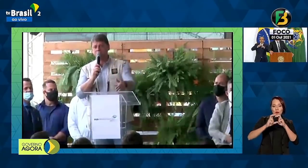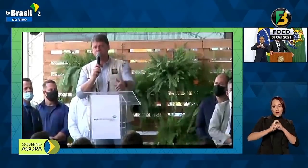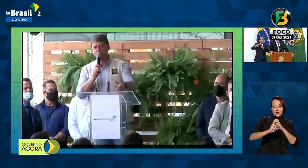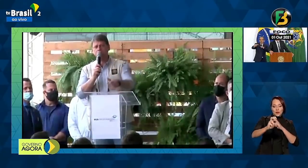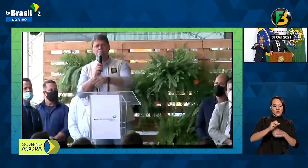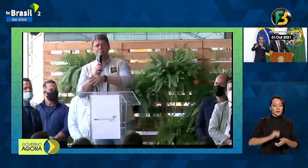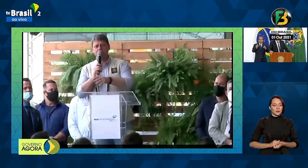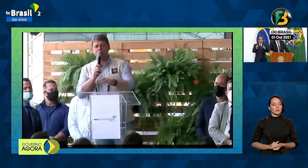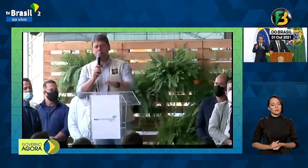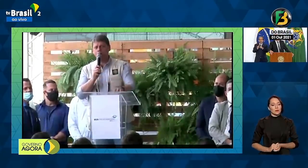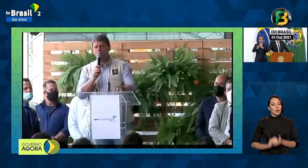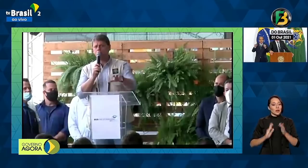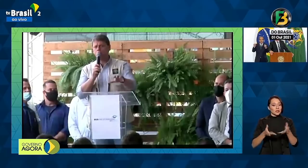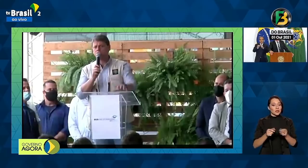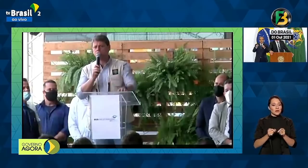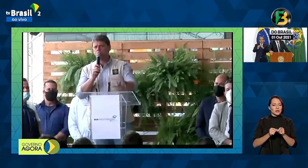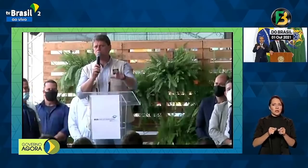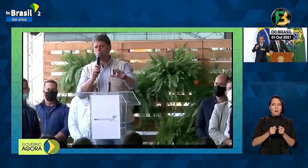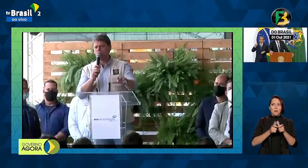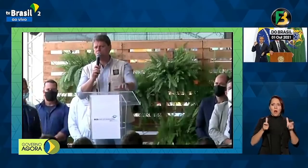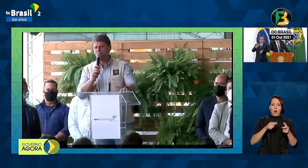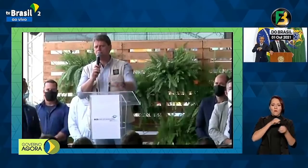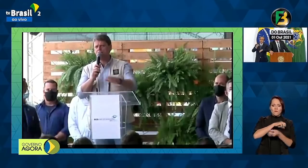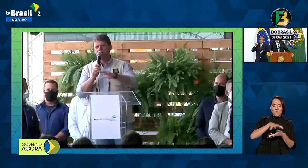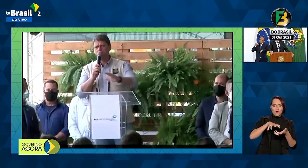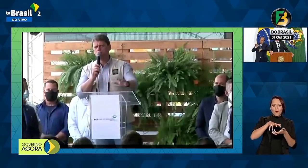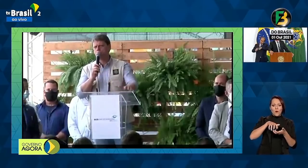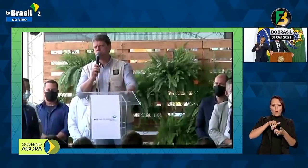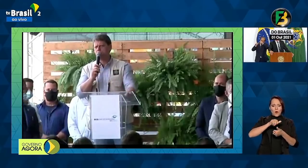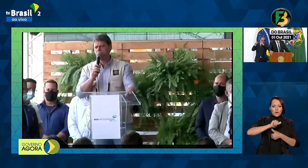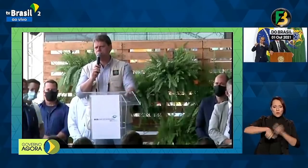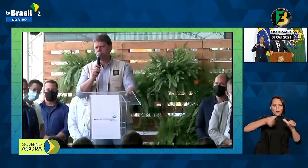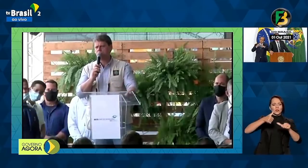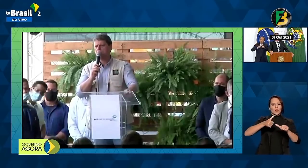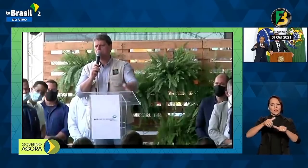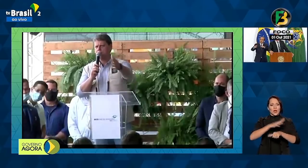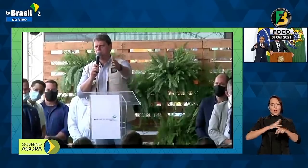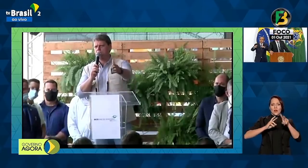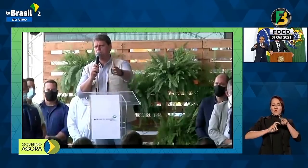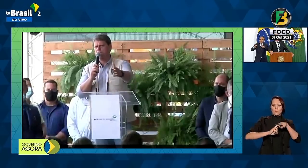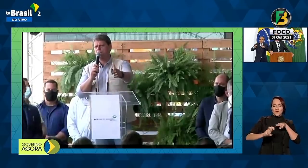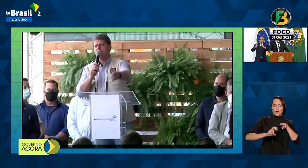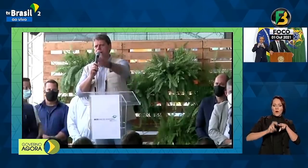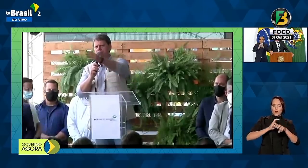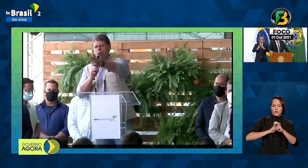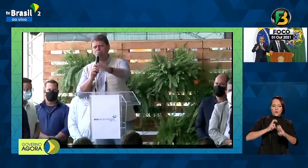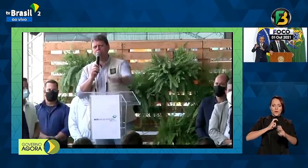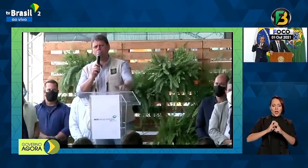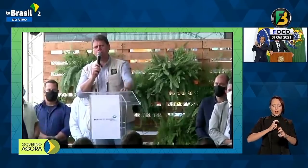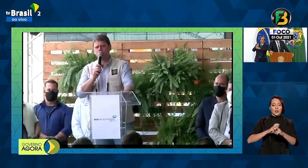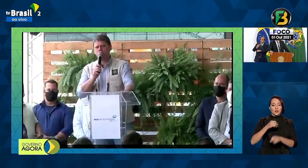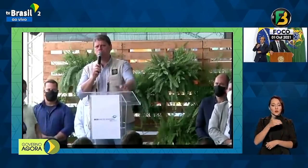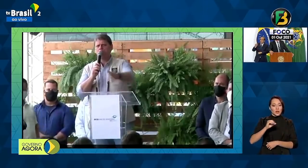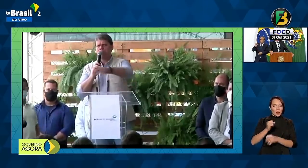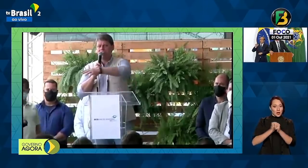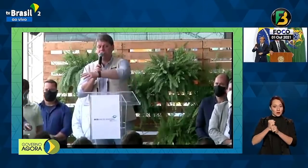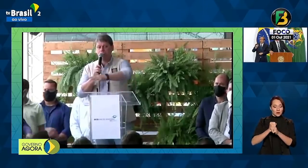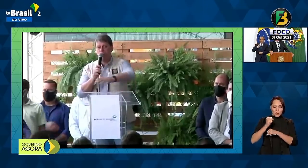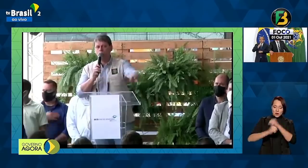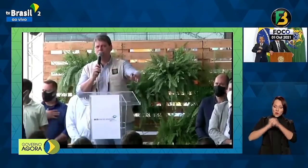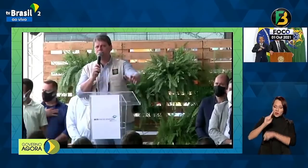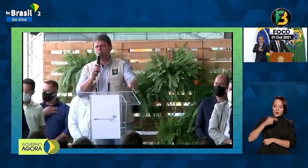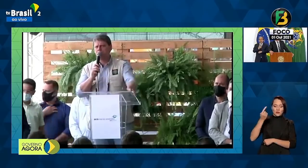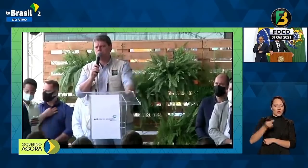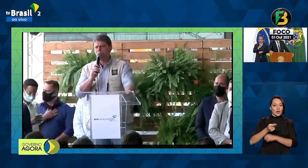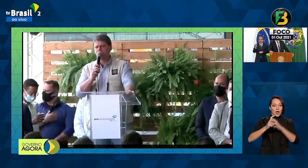está fazendo a maior revolução ferroviária dos últimos 100 anos. E ano que vem, a Ferrovia Norte-Sul vai estar